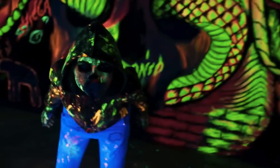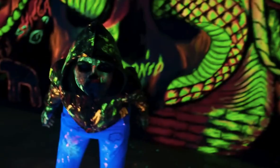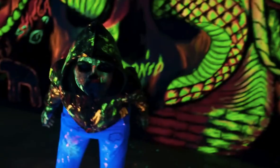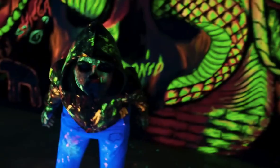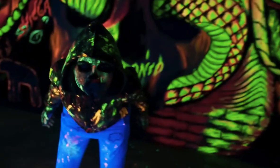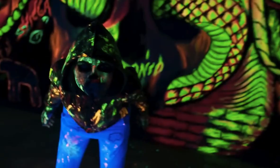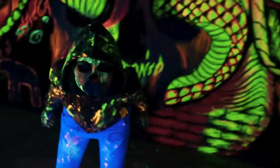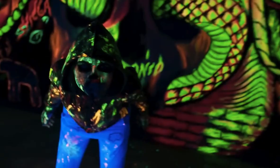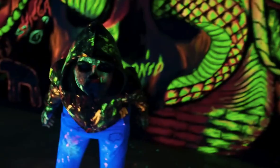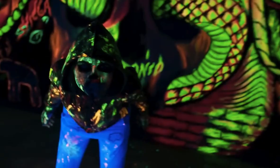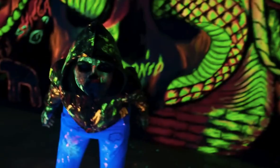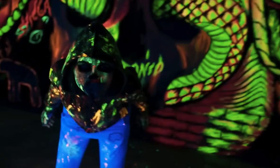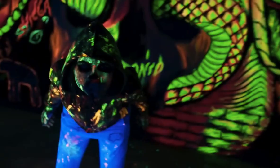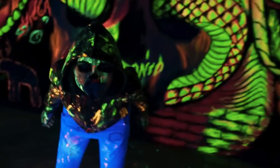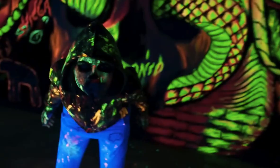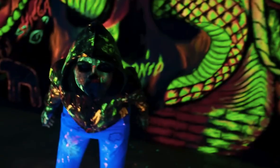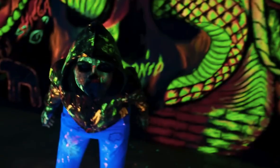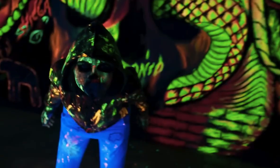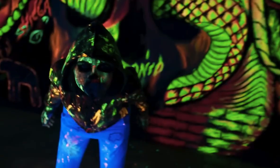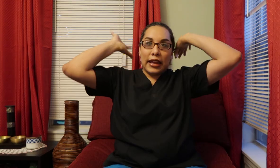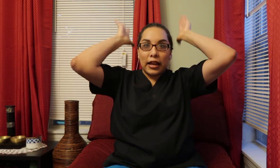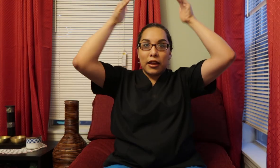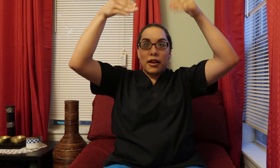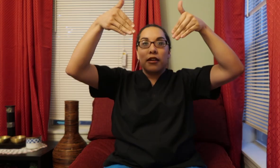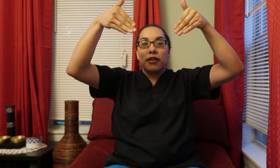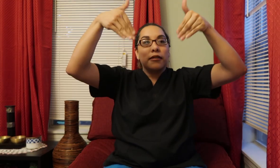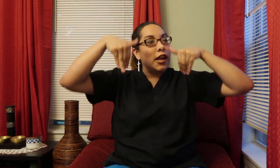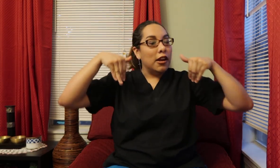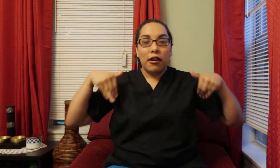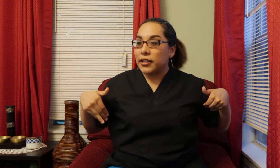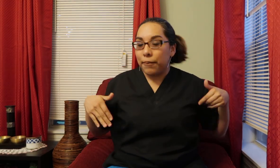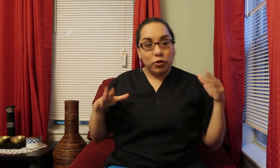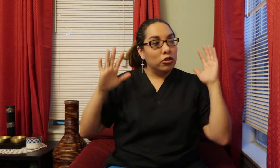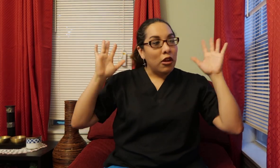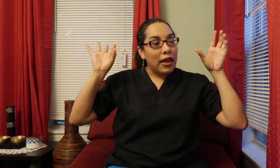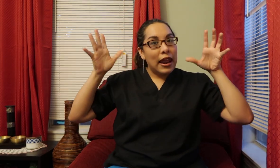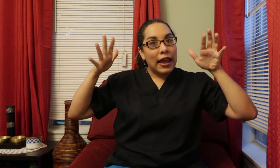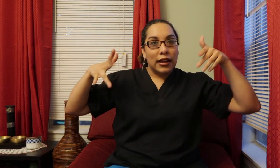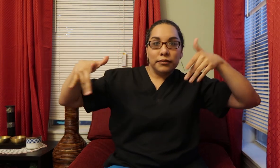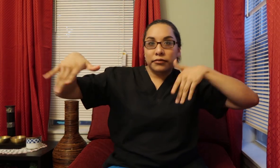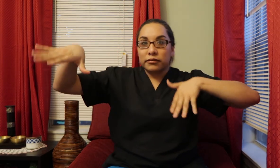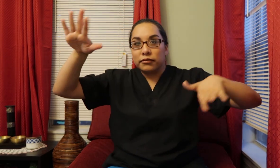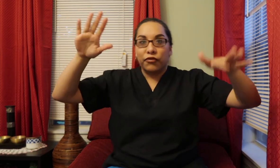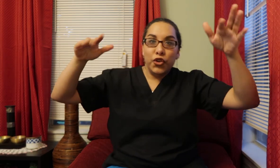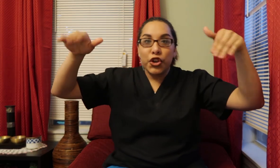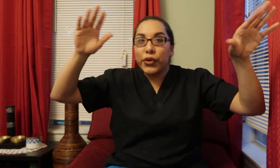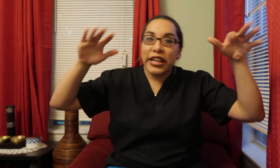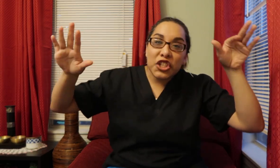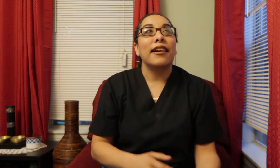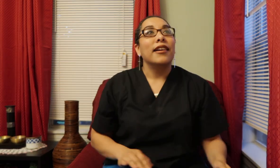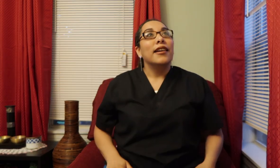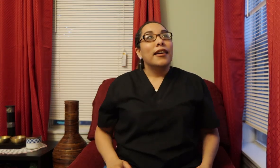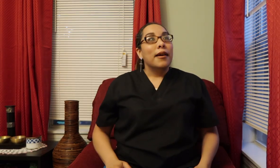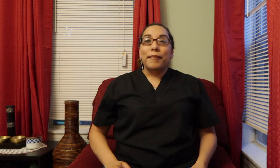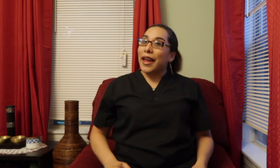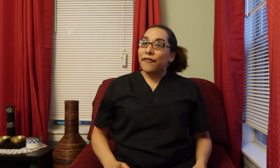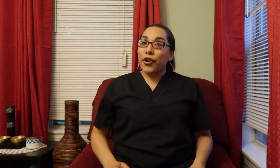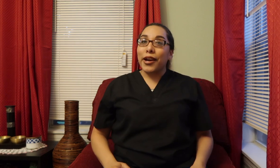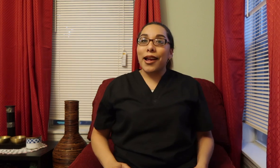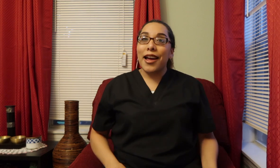all like Her little arts and crafts And like You know Se puso toda like Voodoo-ish Man, for crying out